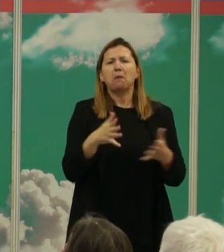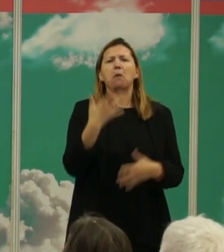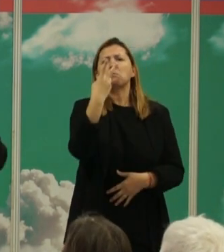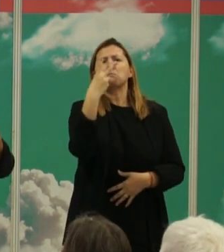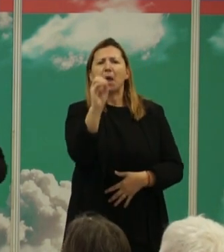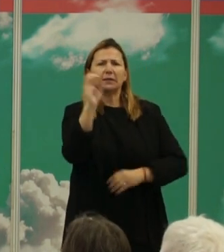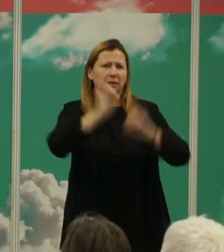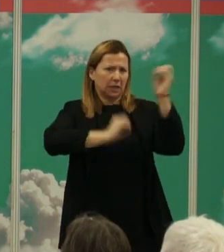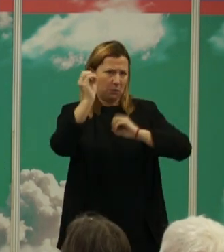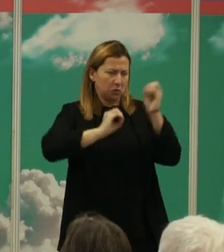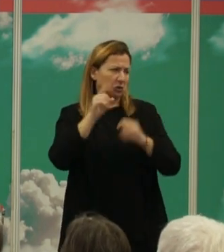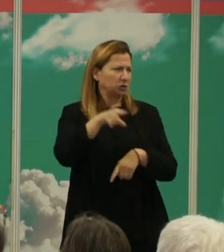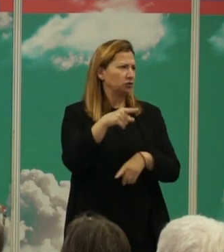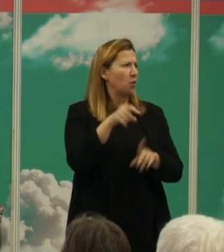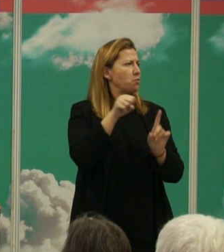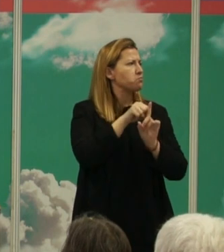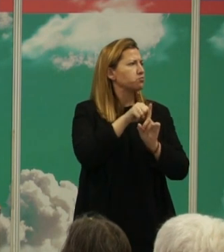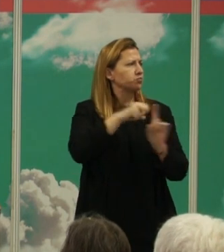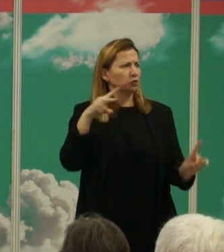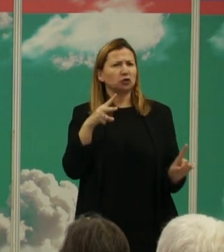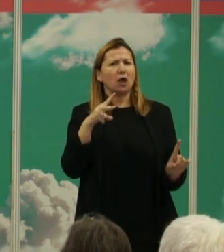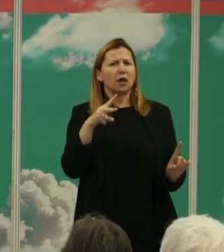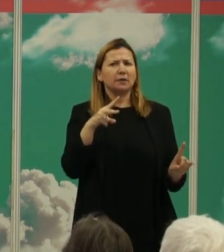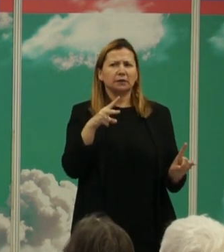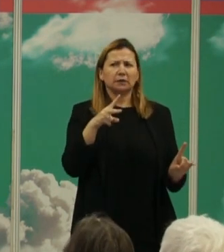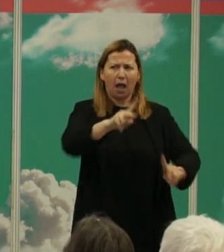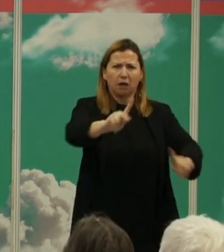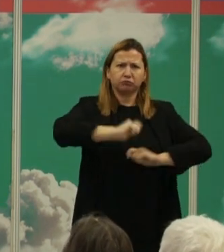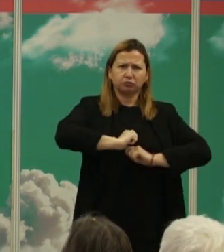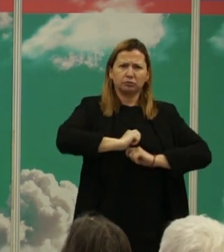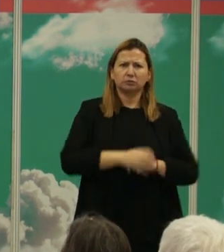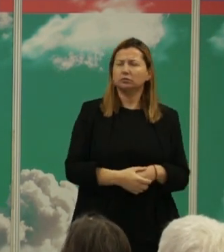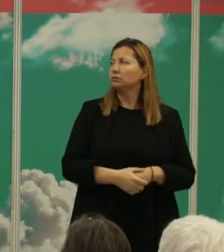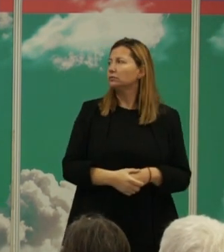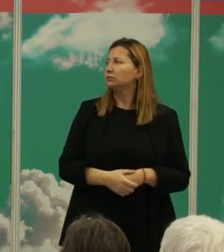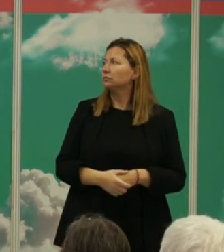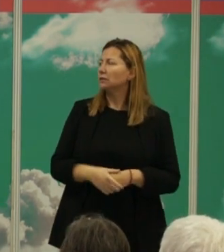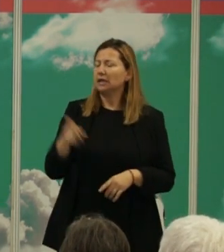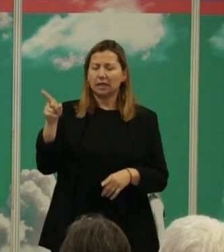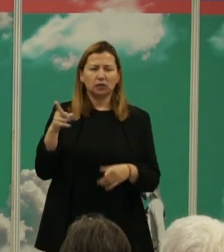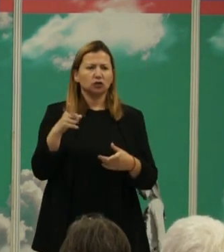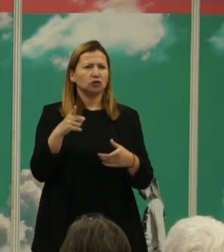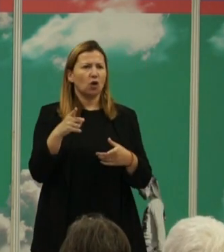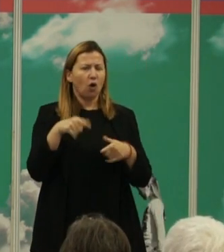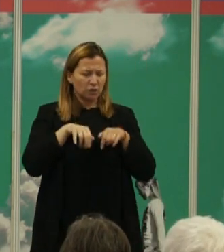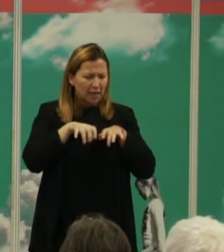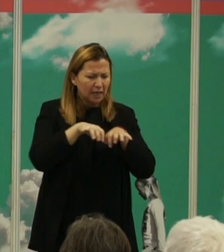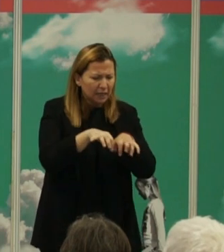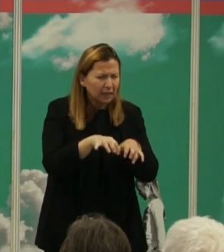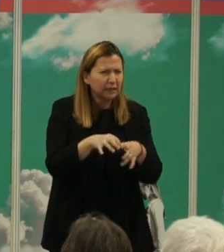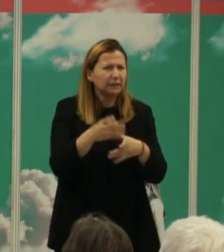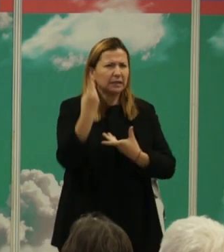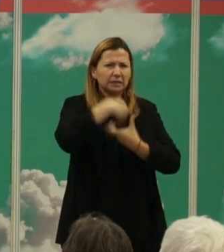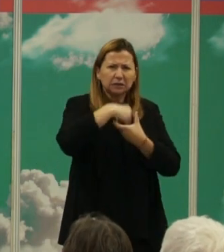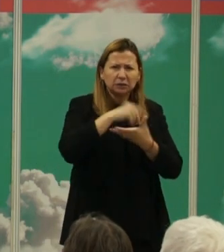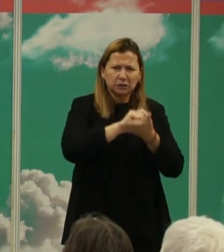visión más o menos seria de lo que ocurre en todo el grupo de mamíferos y esto cómo se registra con literatura eso es